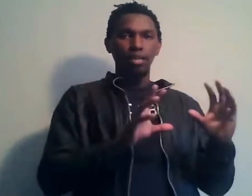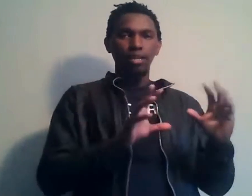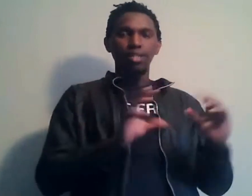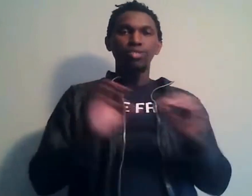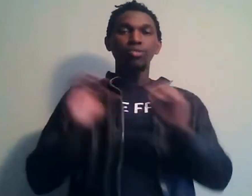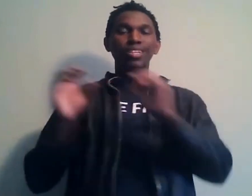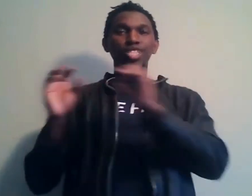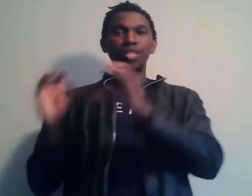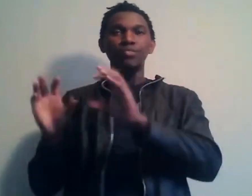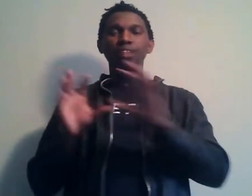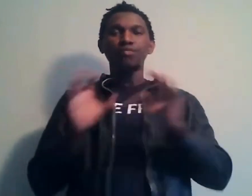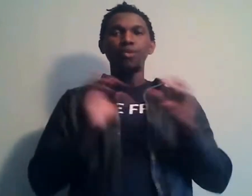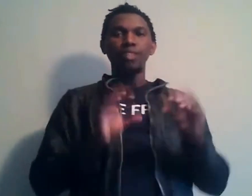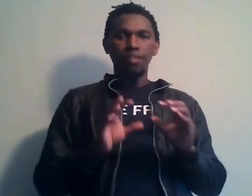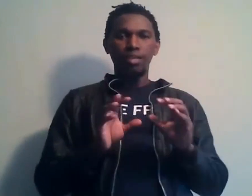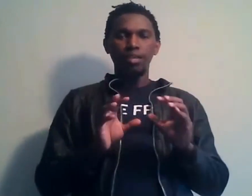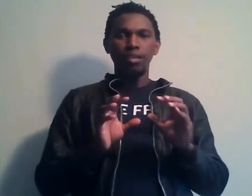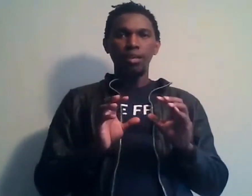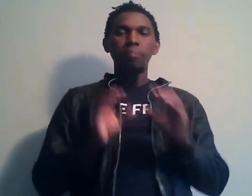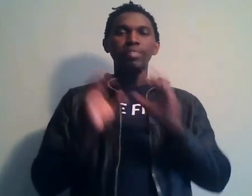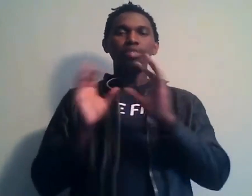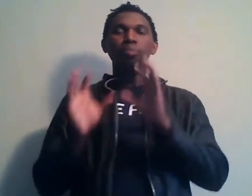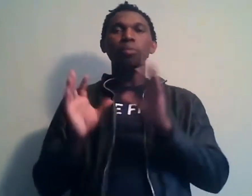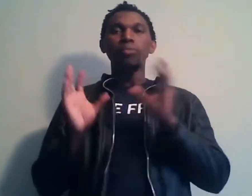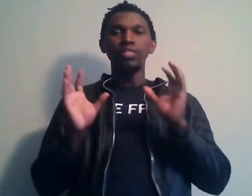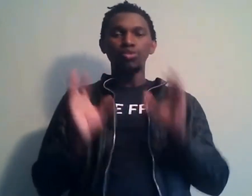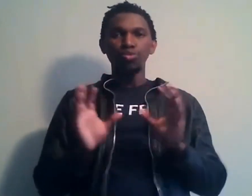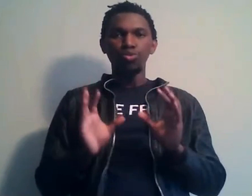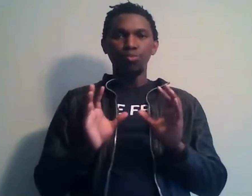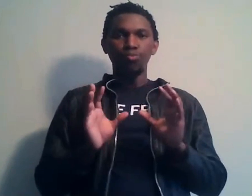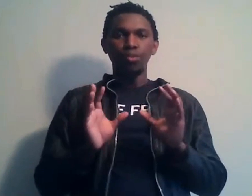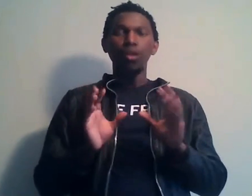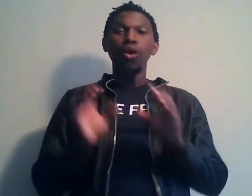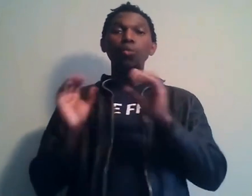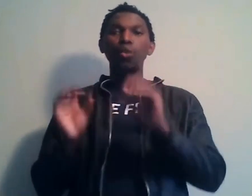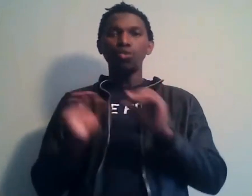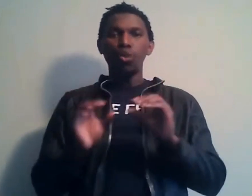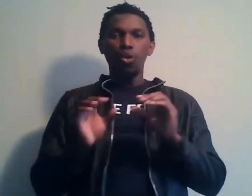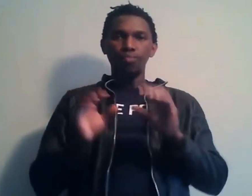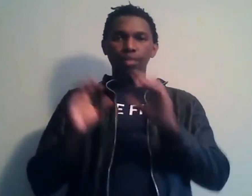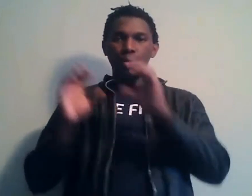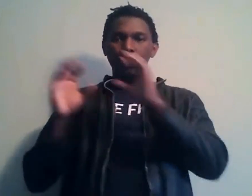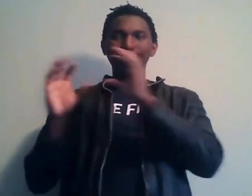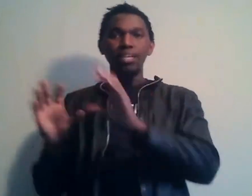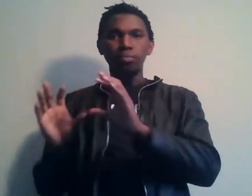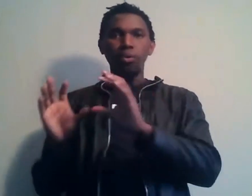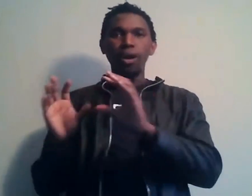ce que les chefs d'État font en Afrique, mais sans proposer des solutions. Ou encore, la diaspora